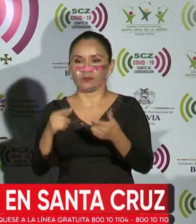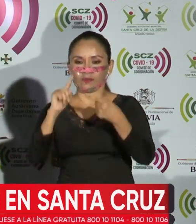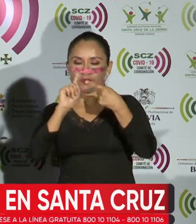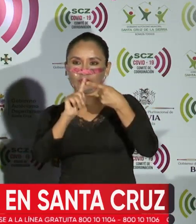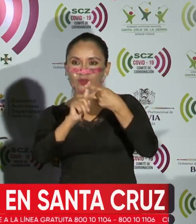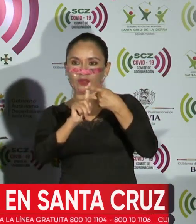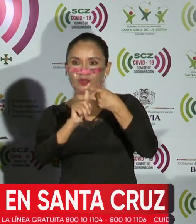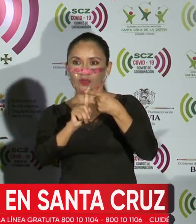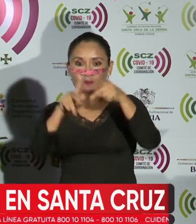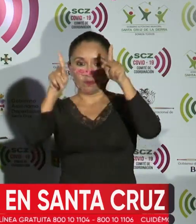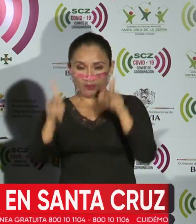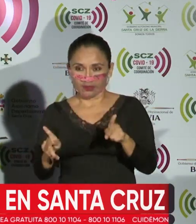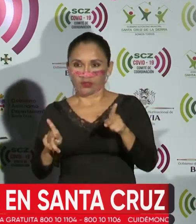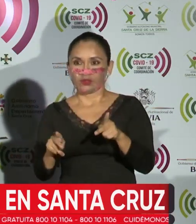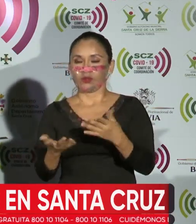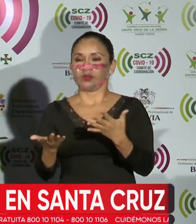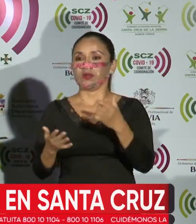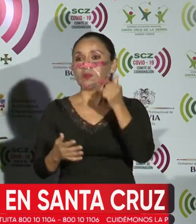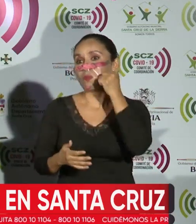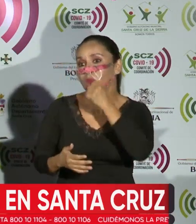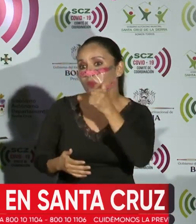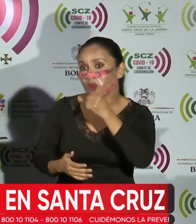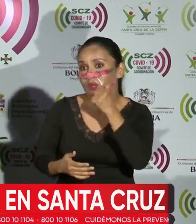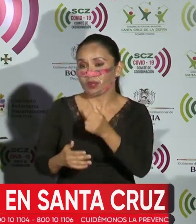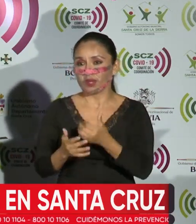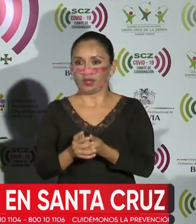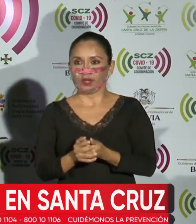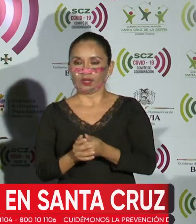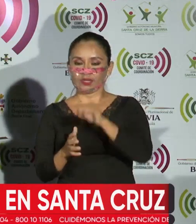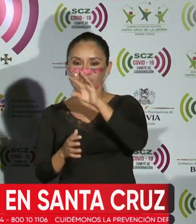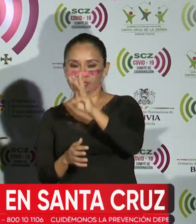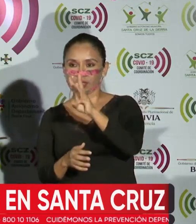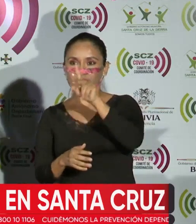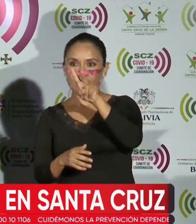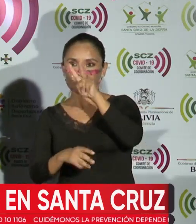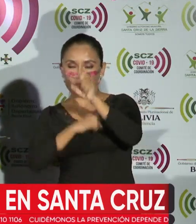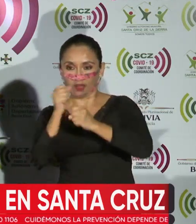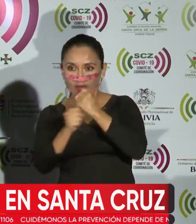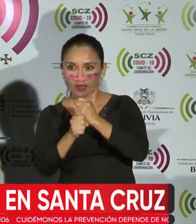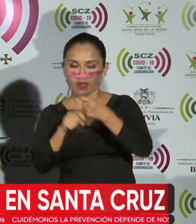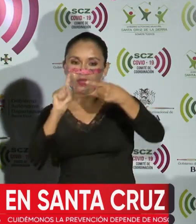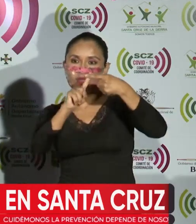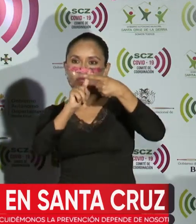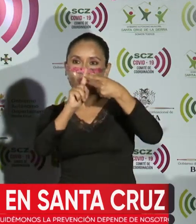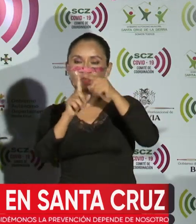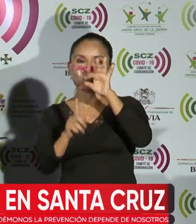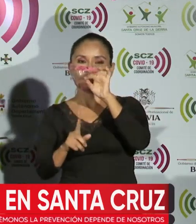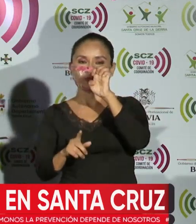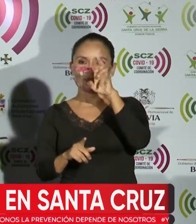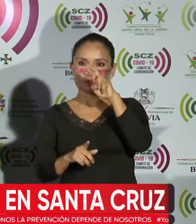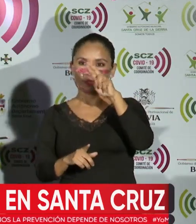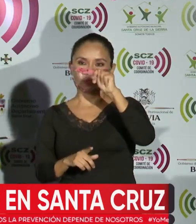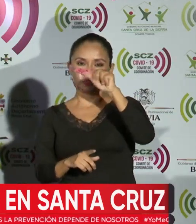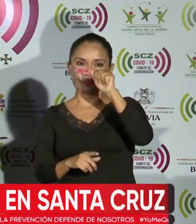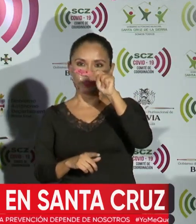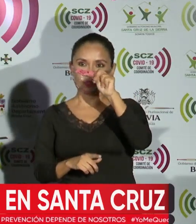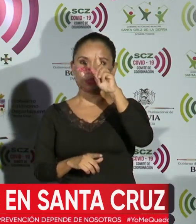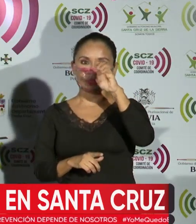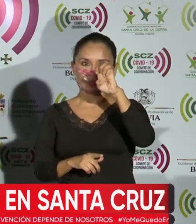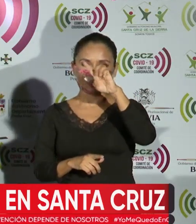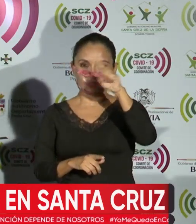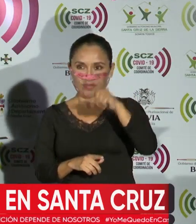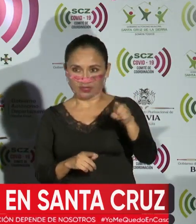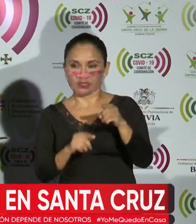personas de sexo masculino, de 62 años, del municipio de Fernández Alonso, una